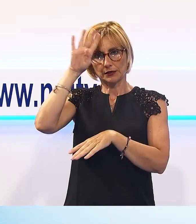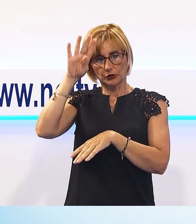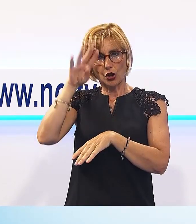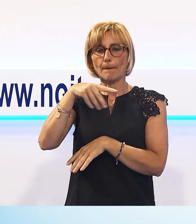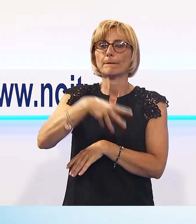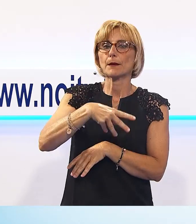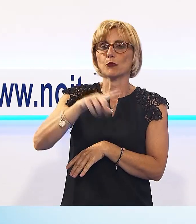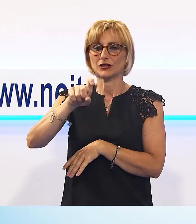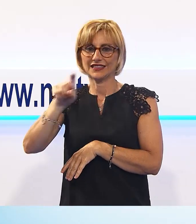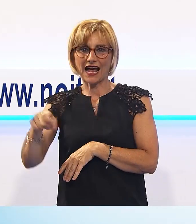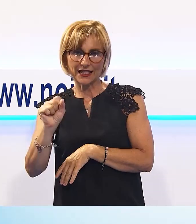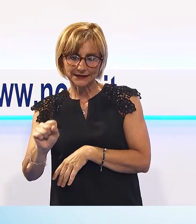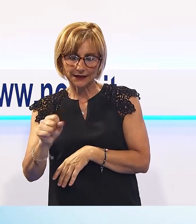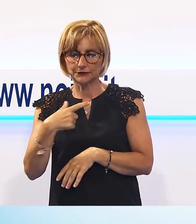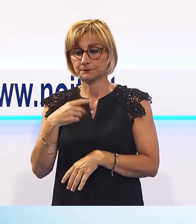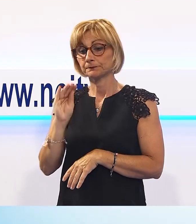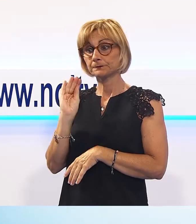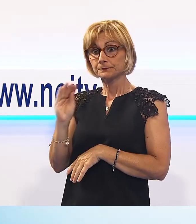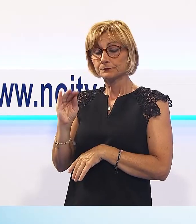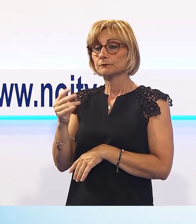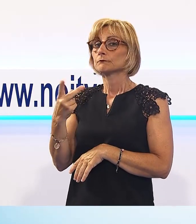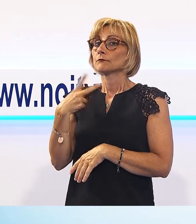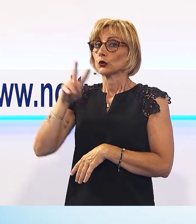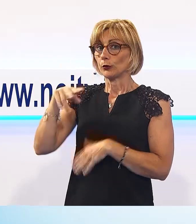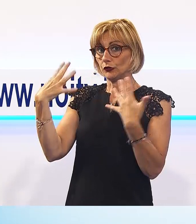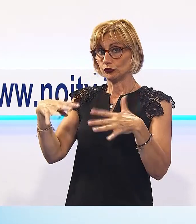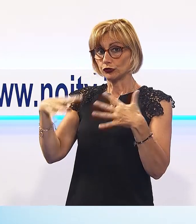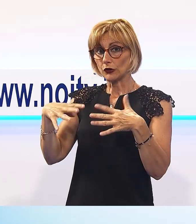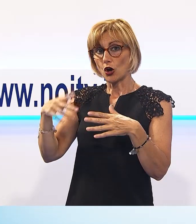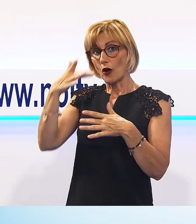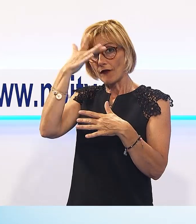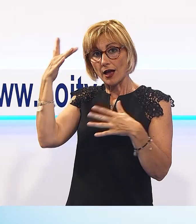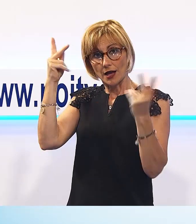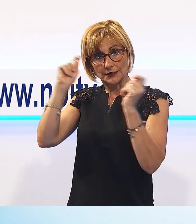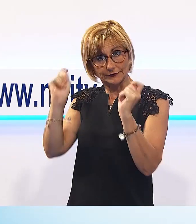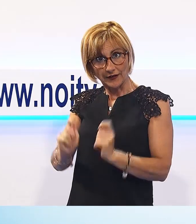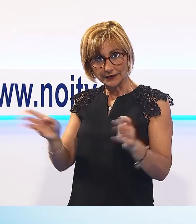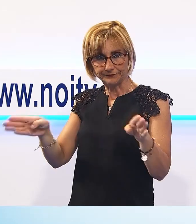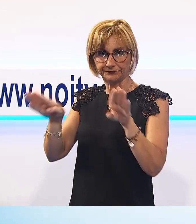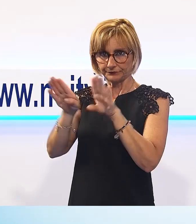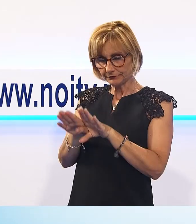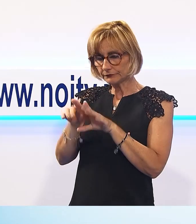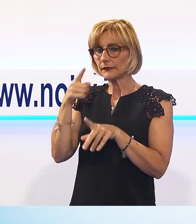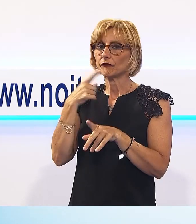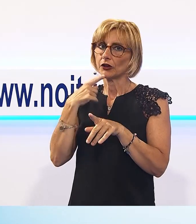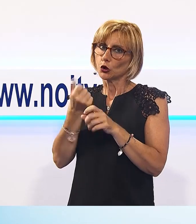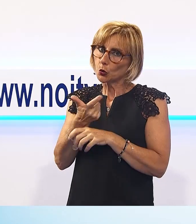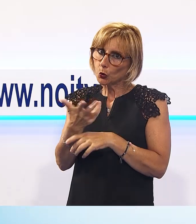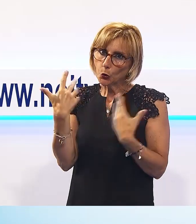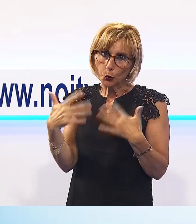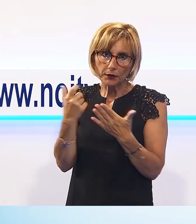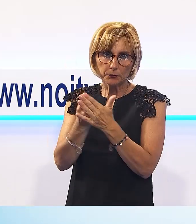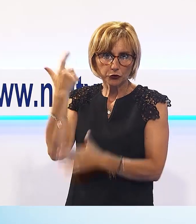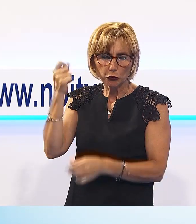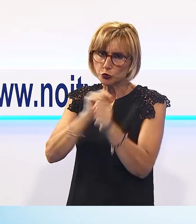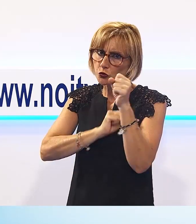'Alessandro si è chiusa un'altra edizione del Lucas Summer Festival, un'edizione ancora una volta con grandi numeri, di grande